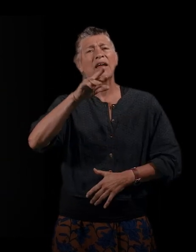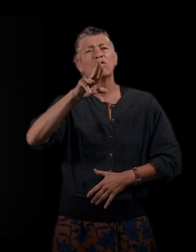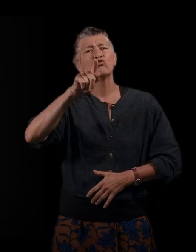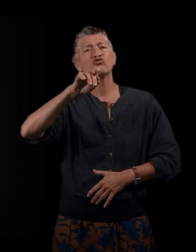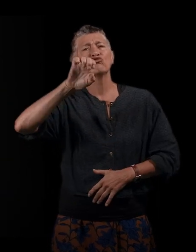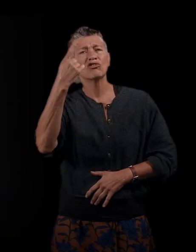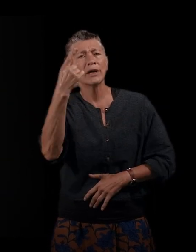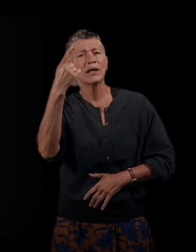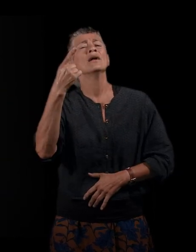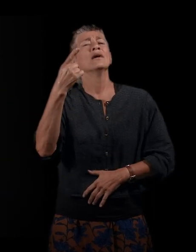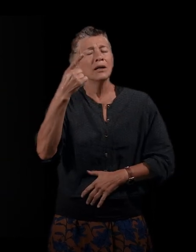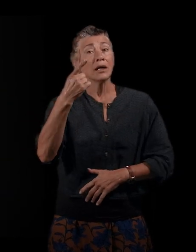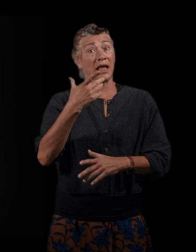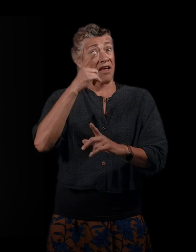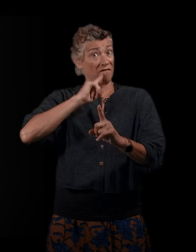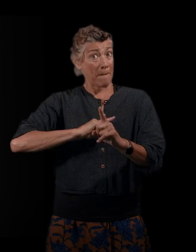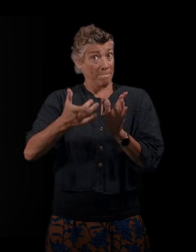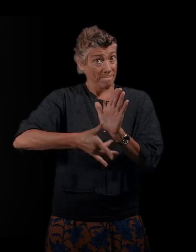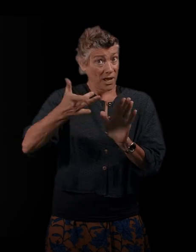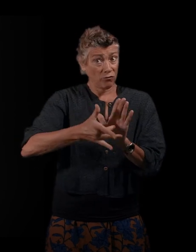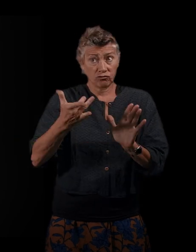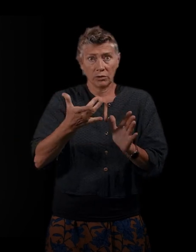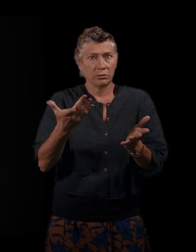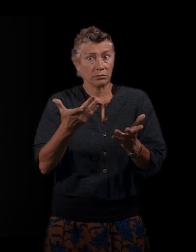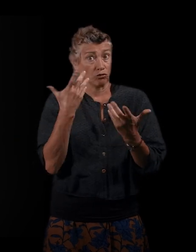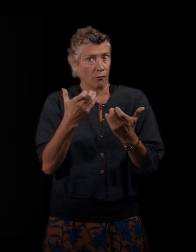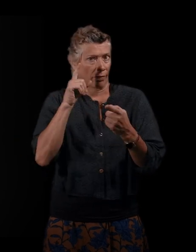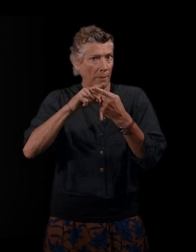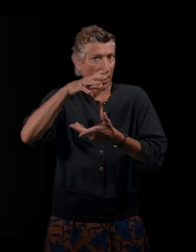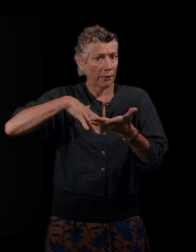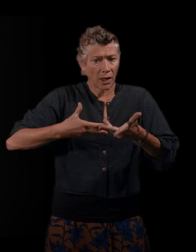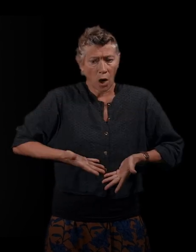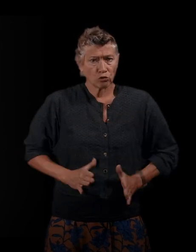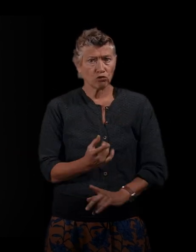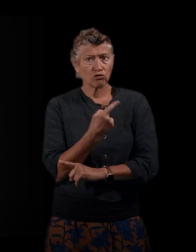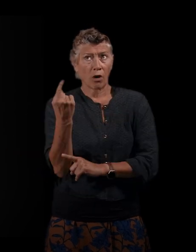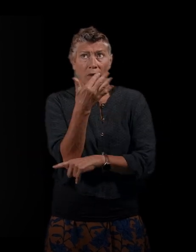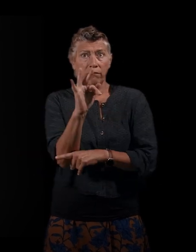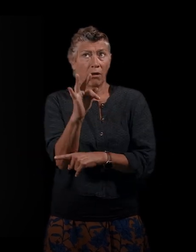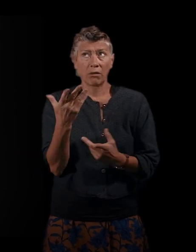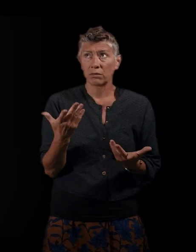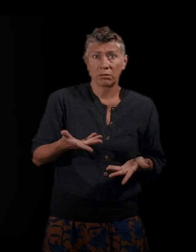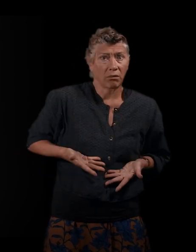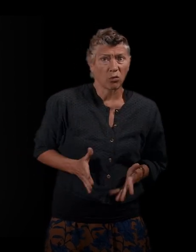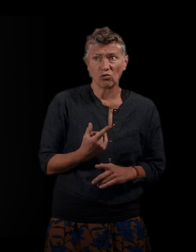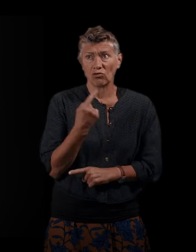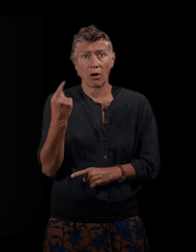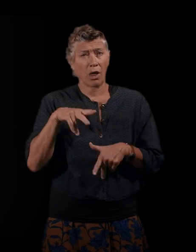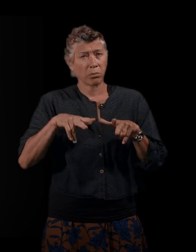femmes réfugiées qui accouchent toutes seules en France et qui n'ont pas de logement et qui se retrouvent dans les maternités à